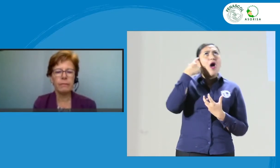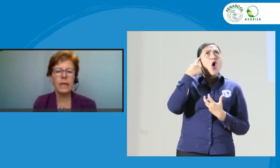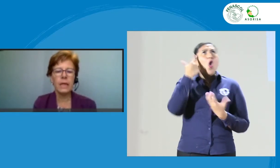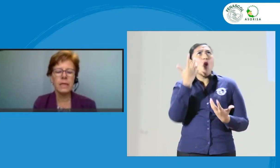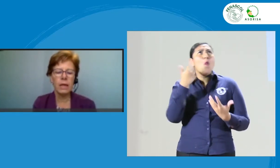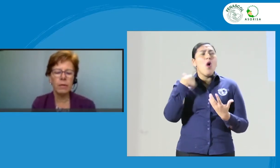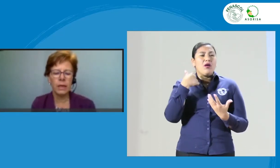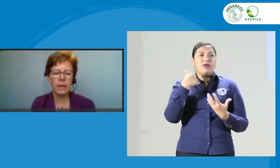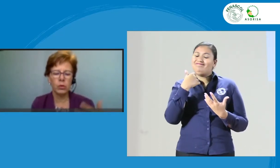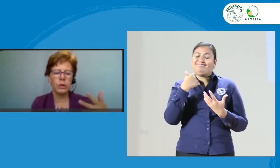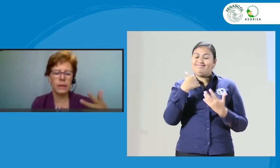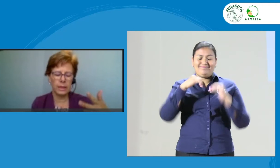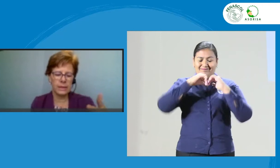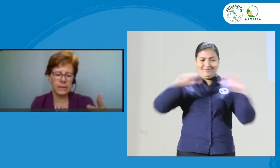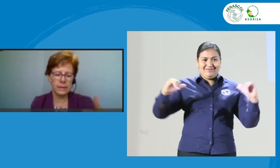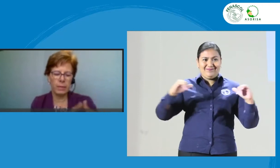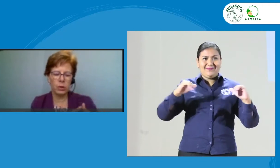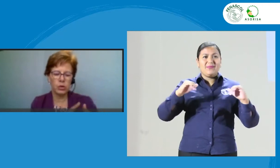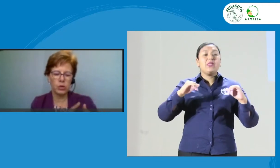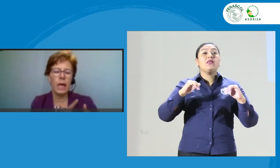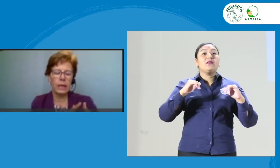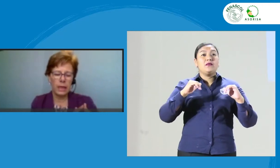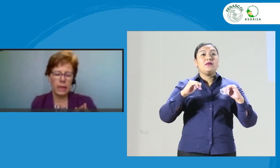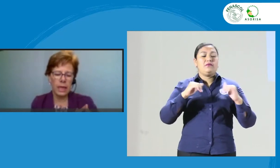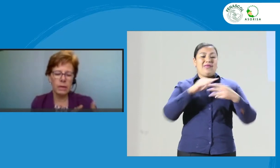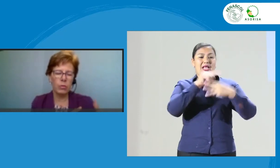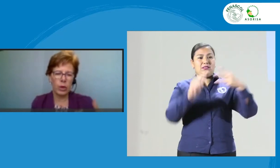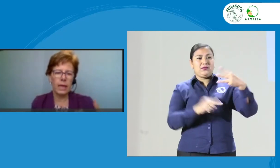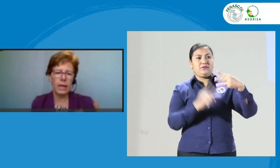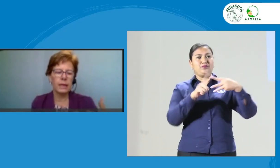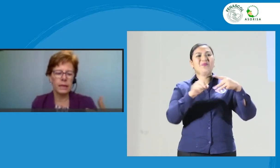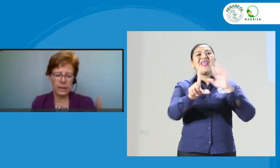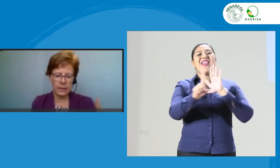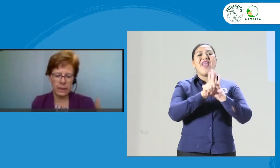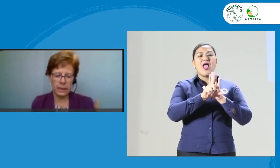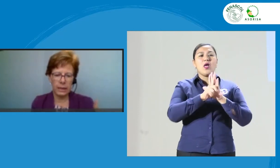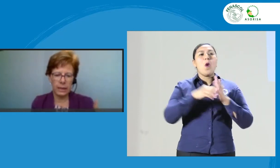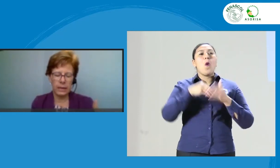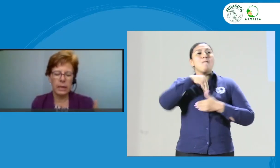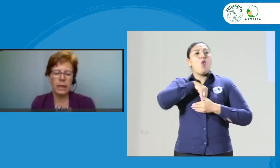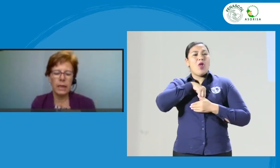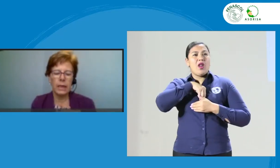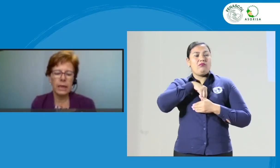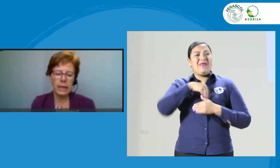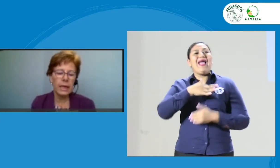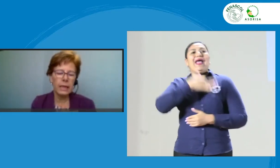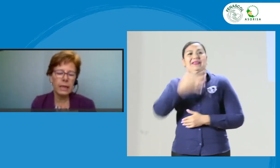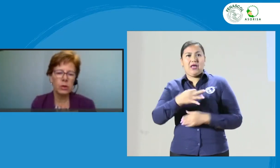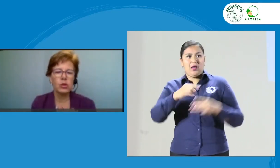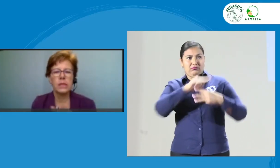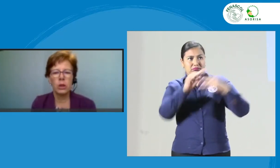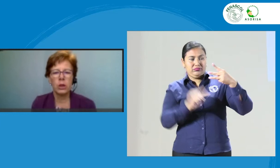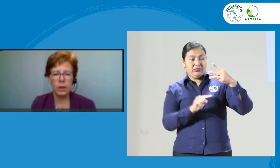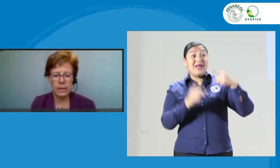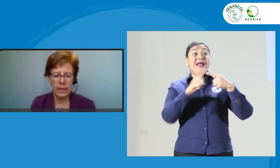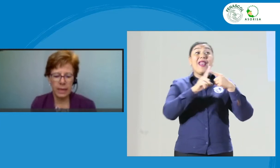Aquí estaba hablando de tres aspectos. Ley, moral y ética. La ley nos dice lo que es legal.